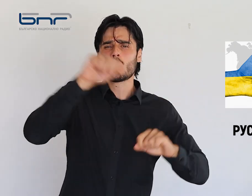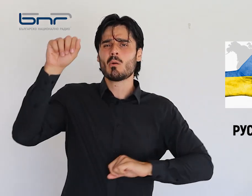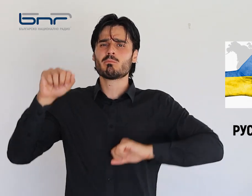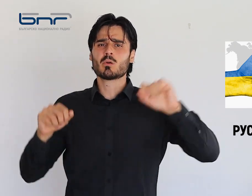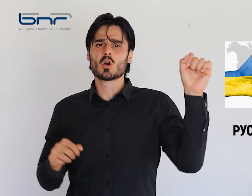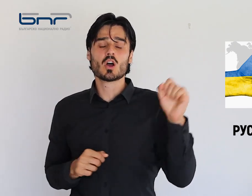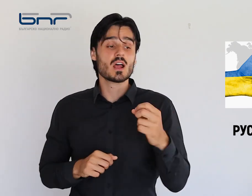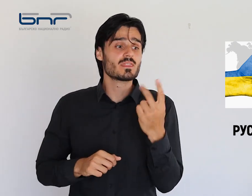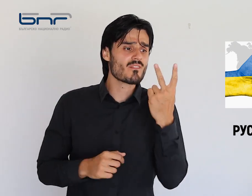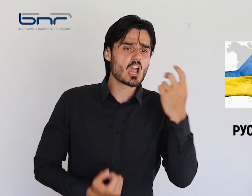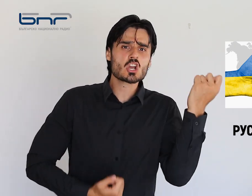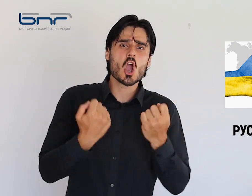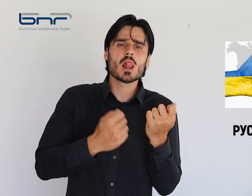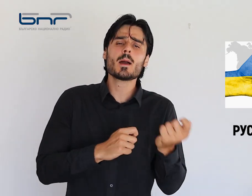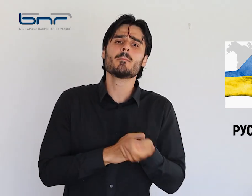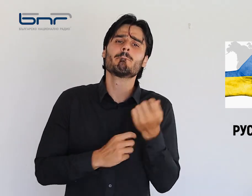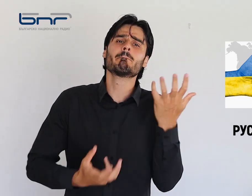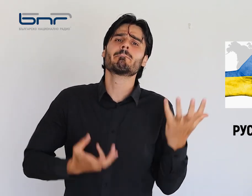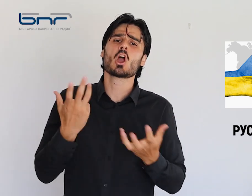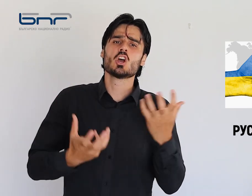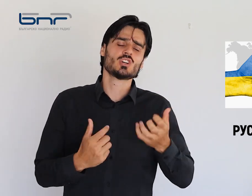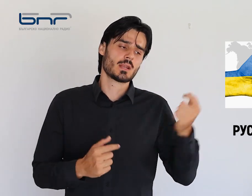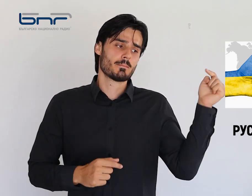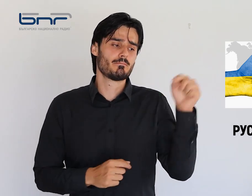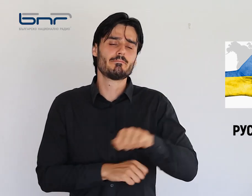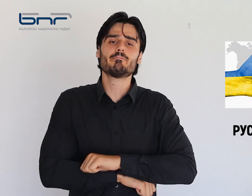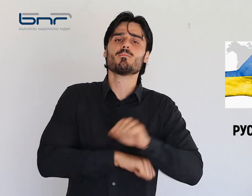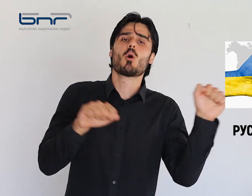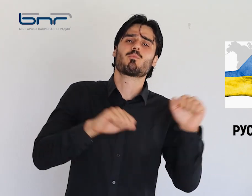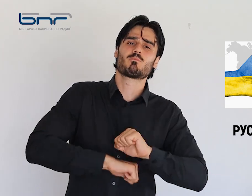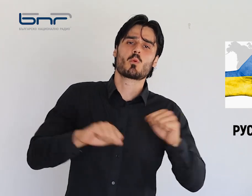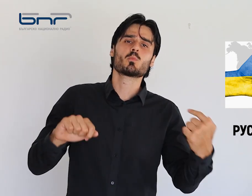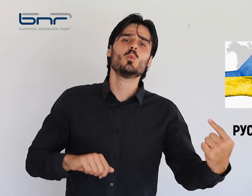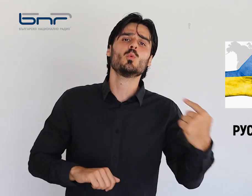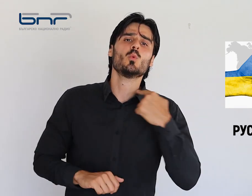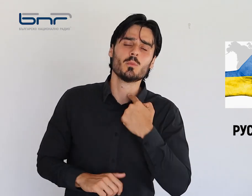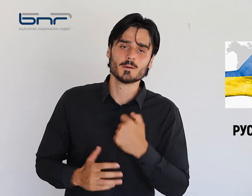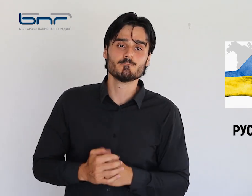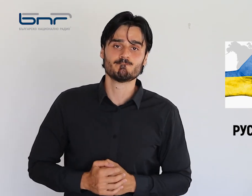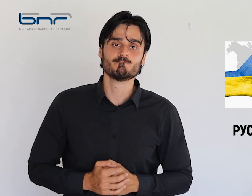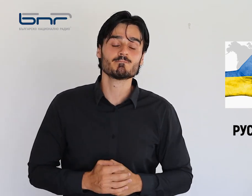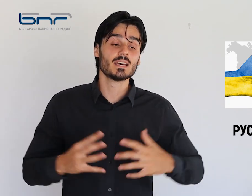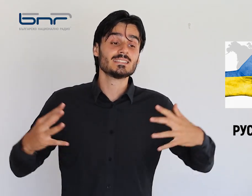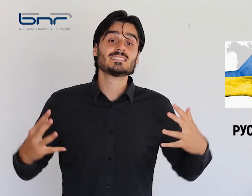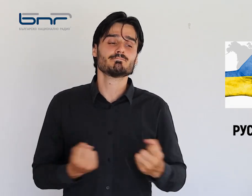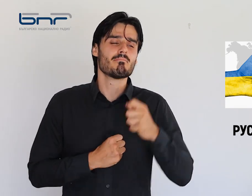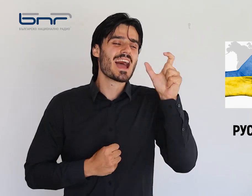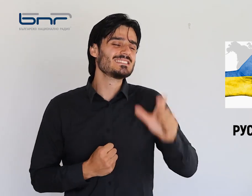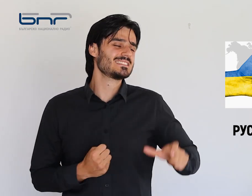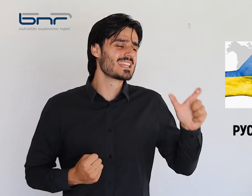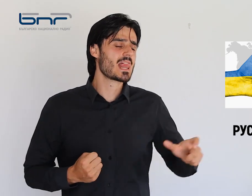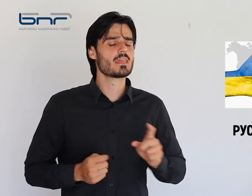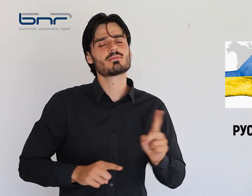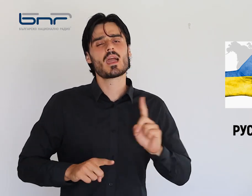поразени две пожарни коли. Това е станало по време на спасителната операция в зърнохранилището. Спасителите не са пострадали.